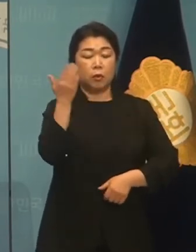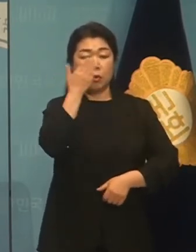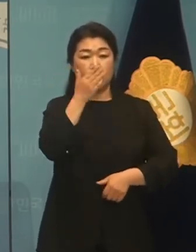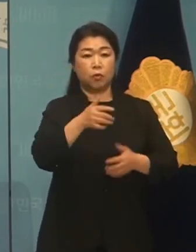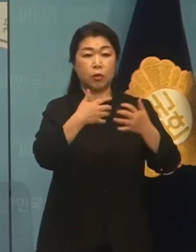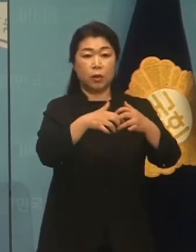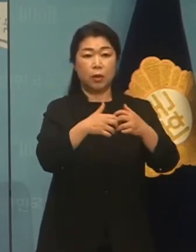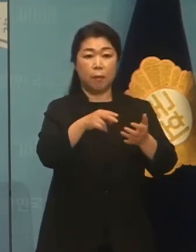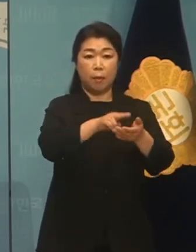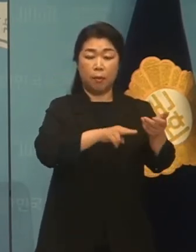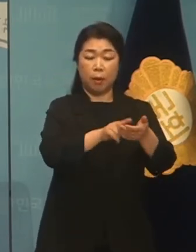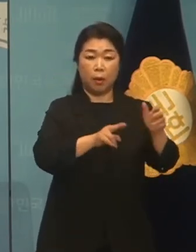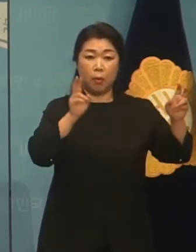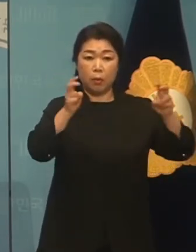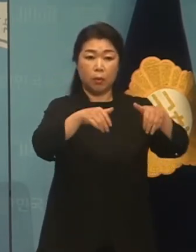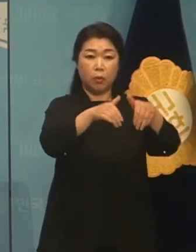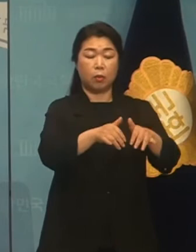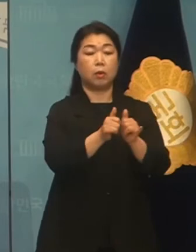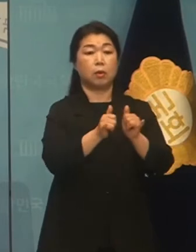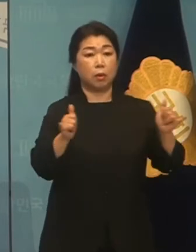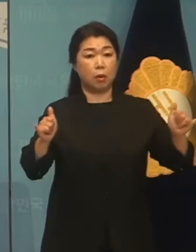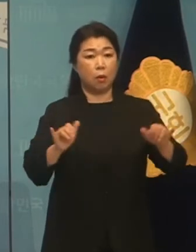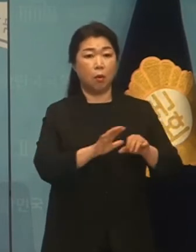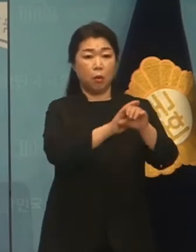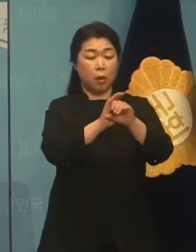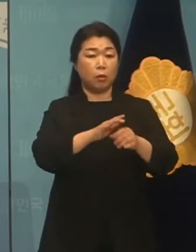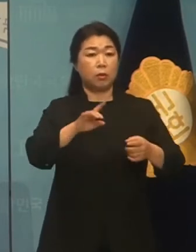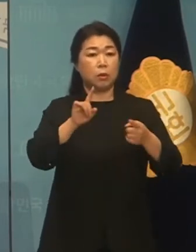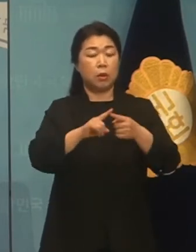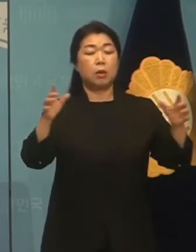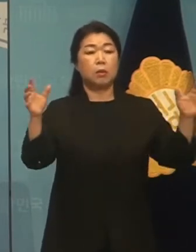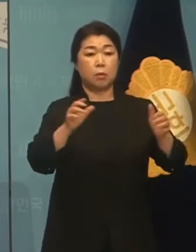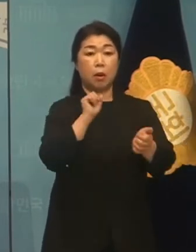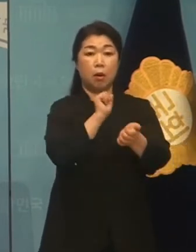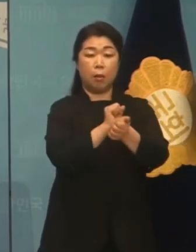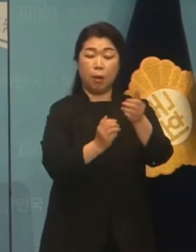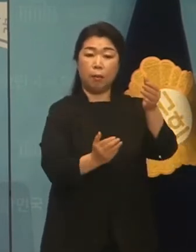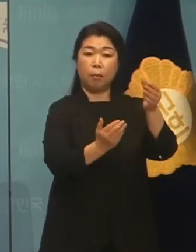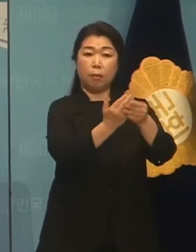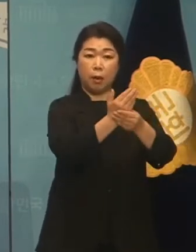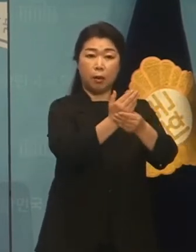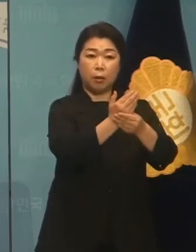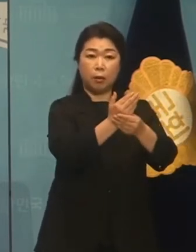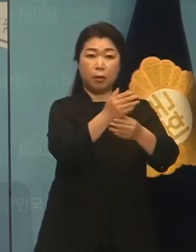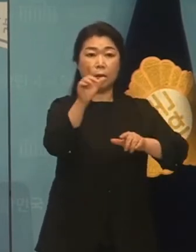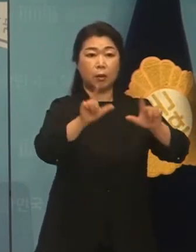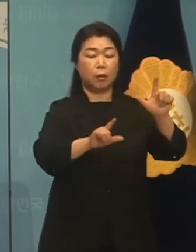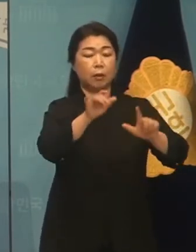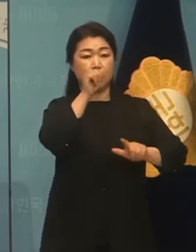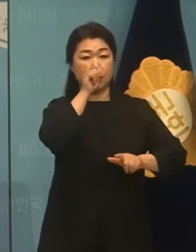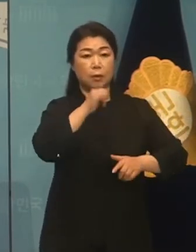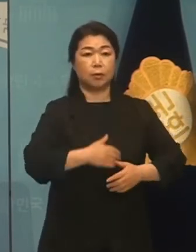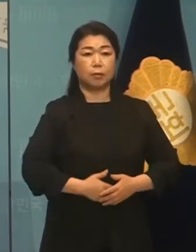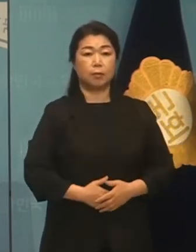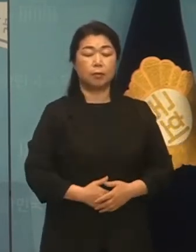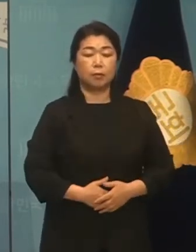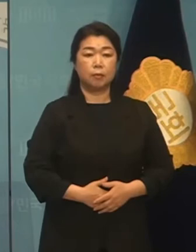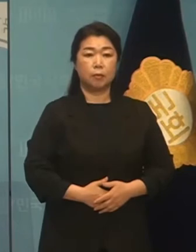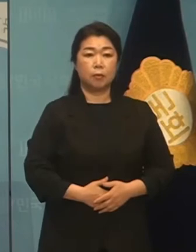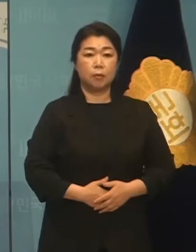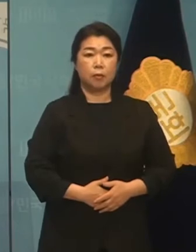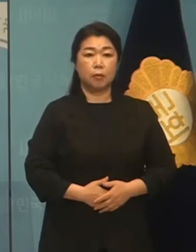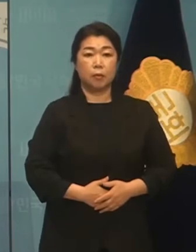공사자 등이 코로나19에 적당 감염된 사태가 발생하였습니다